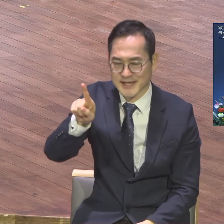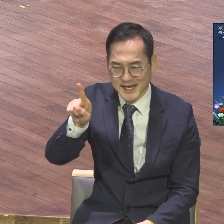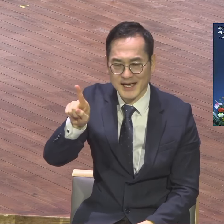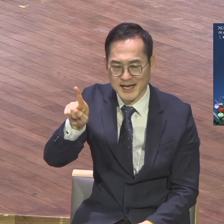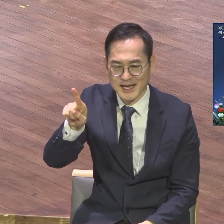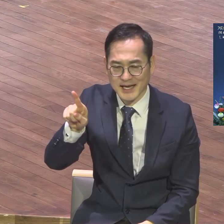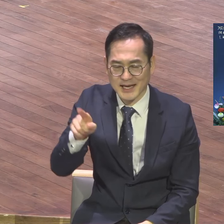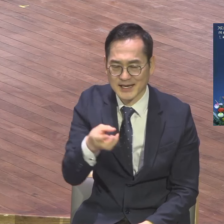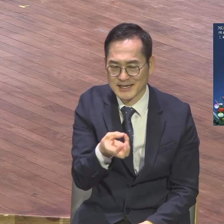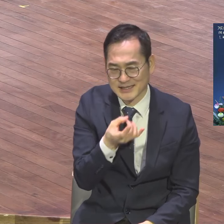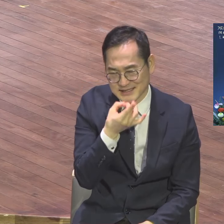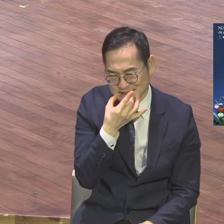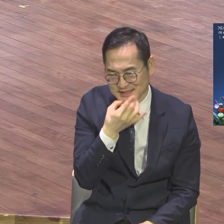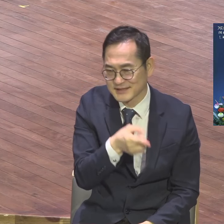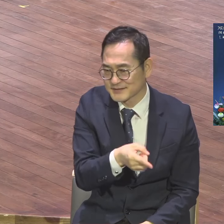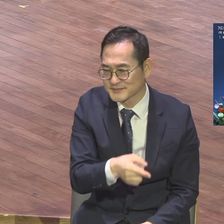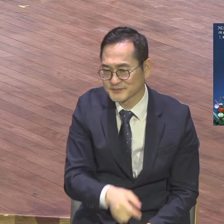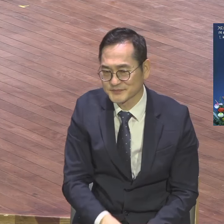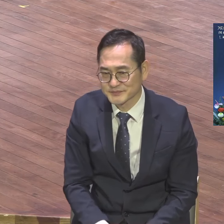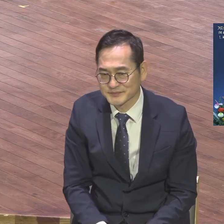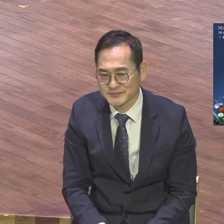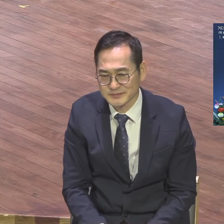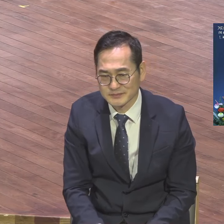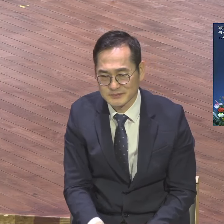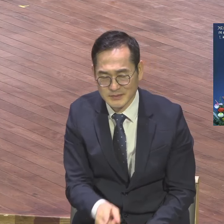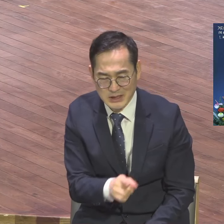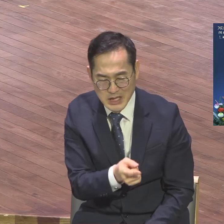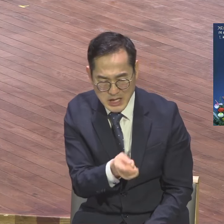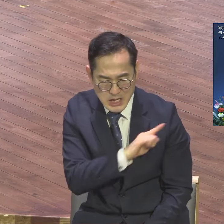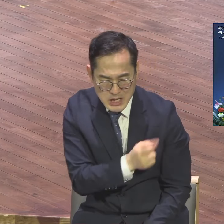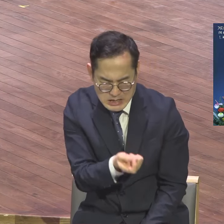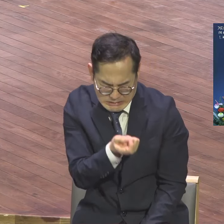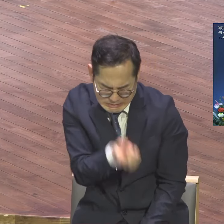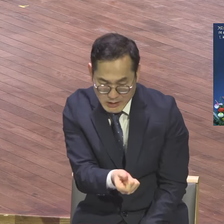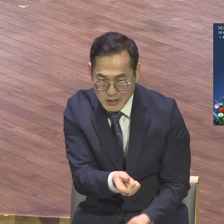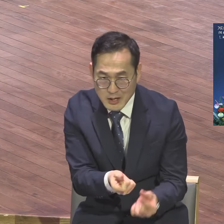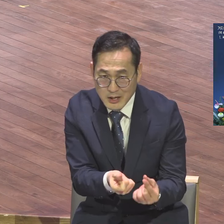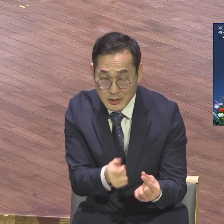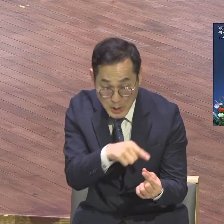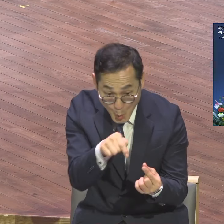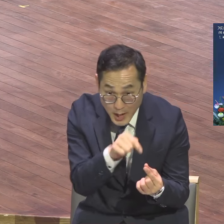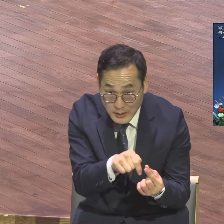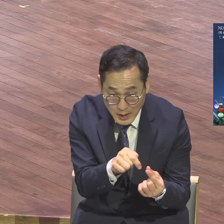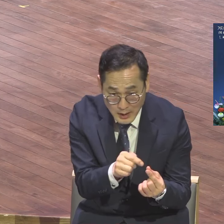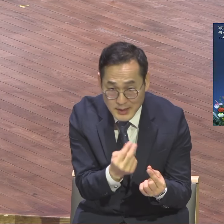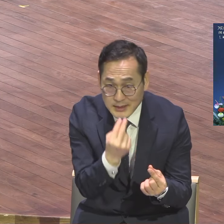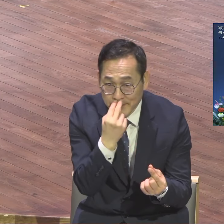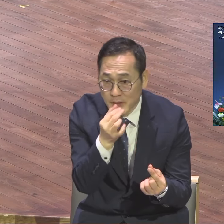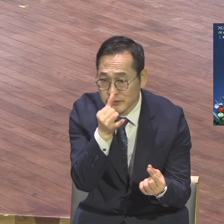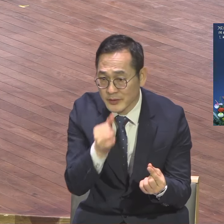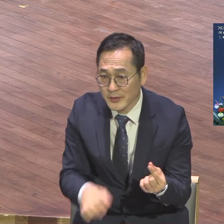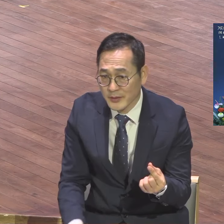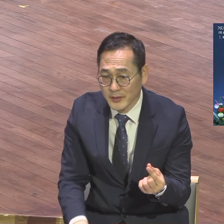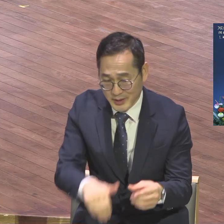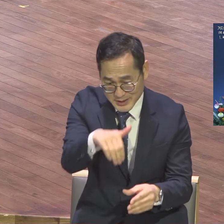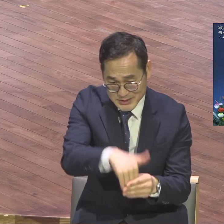생명력 있는 것이 특징이에요. 아무리 적어도 고속에 생명이 있어요. 생명. 이렇게